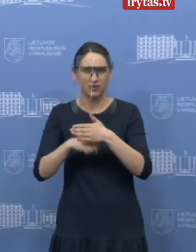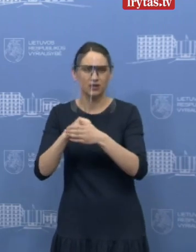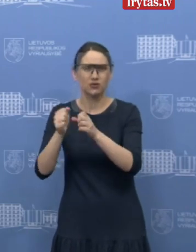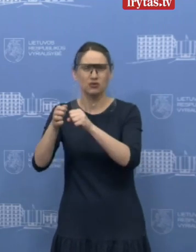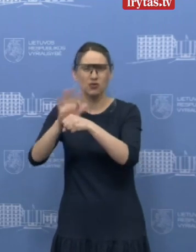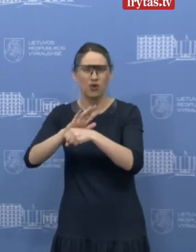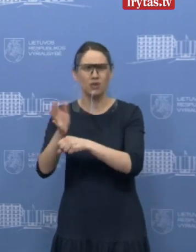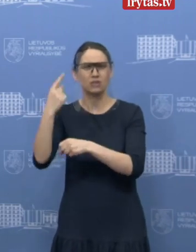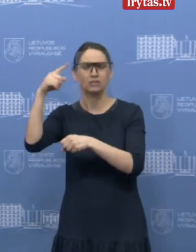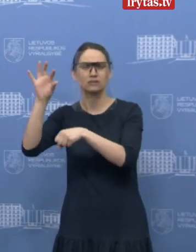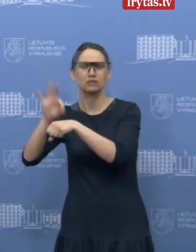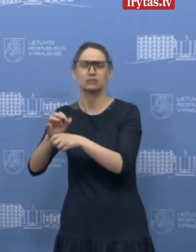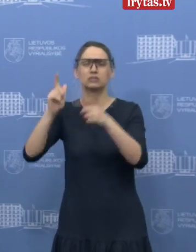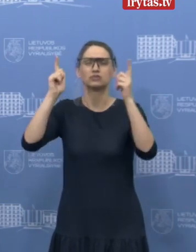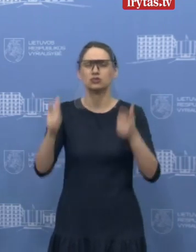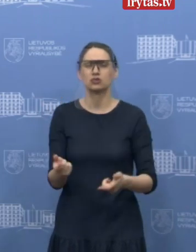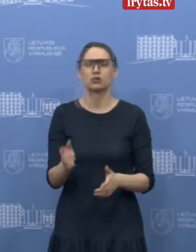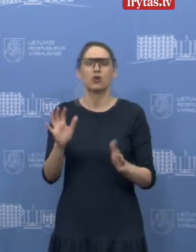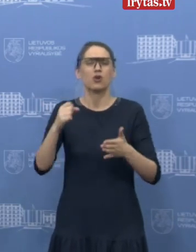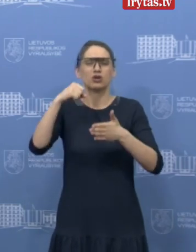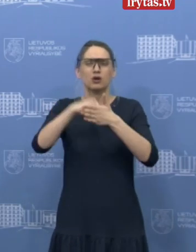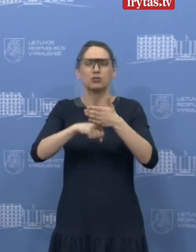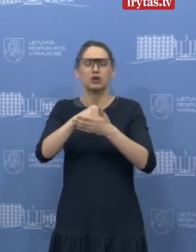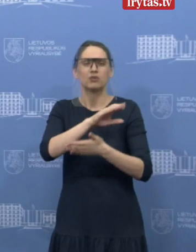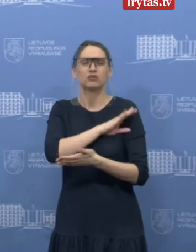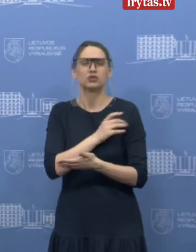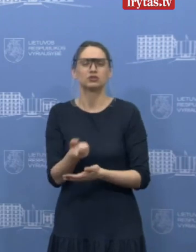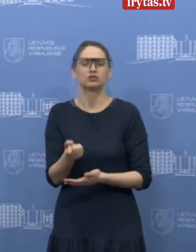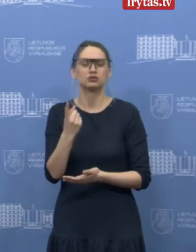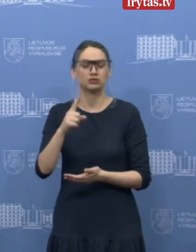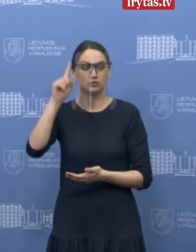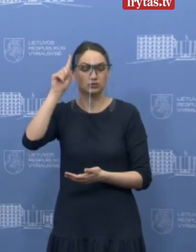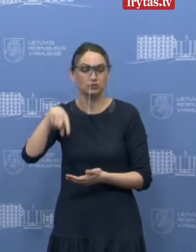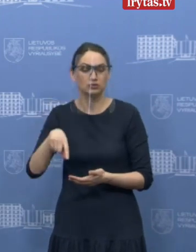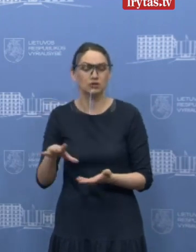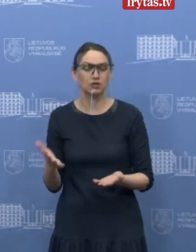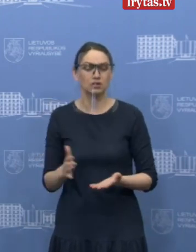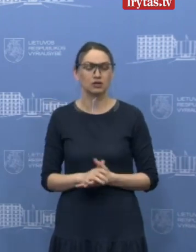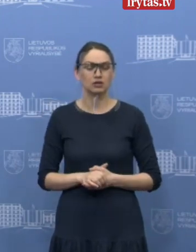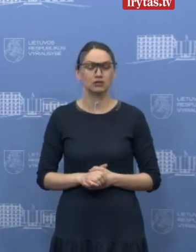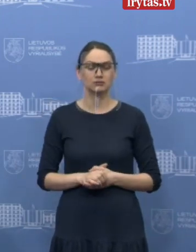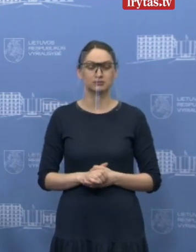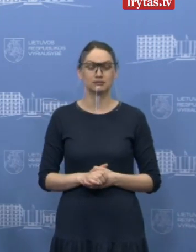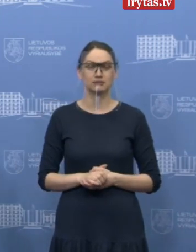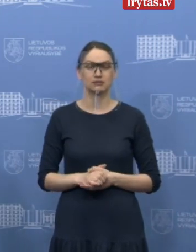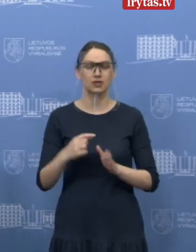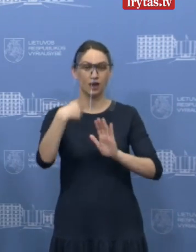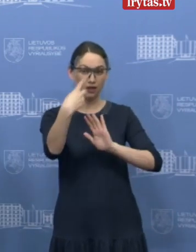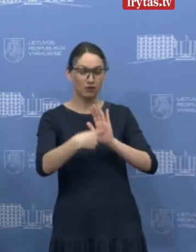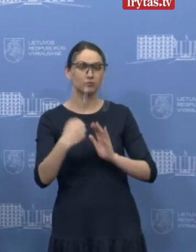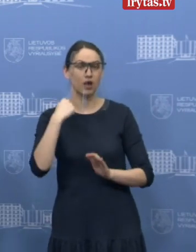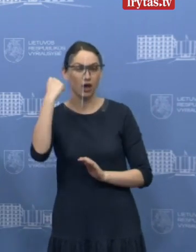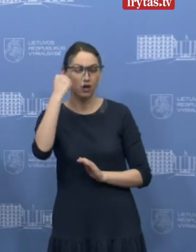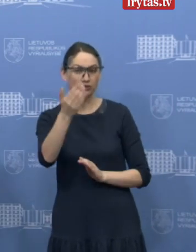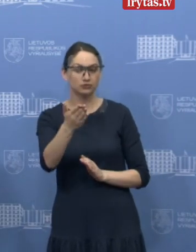nuo kitų lygų. Tai kaip yra iš tikrųjų ir kaip atsirado, gal žinote, tą kitą versiją? Ačiū už klausimą.